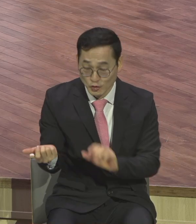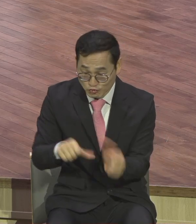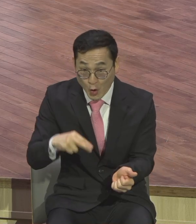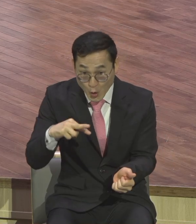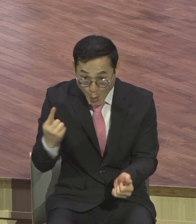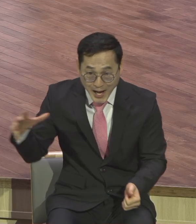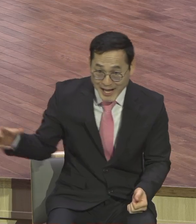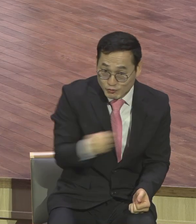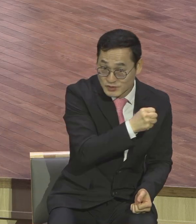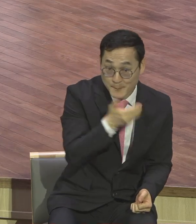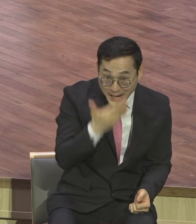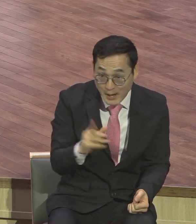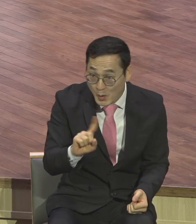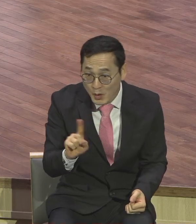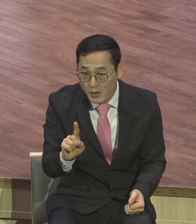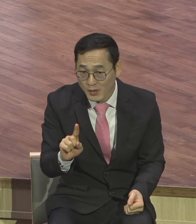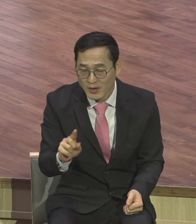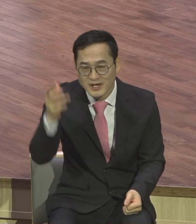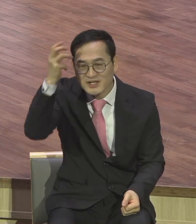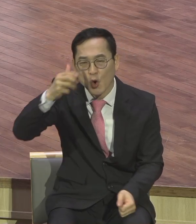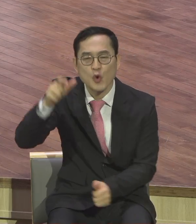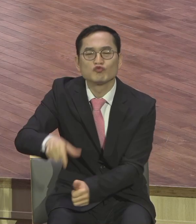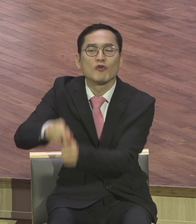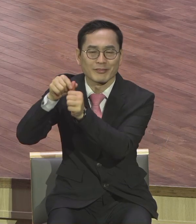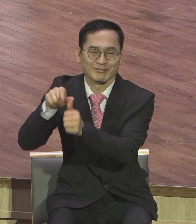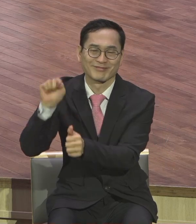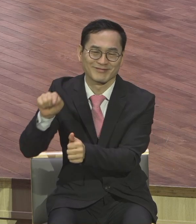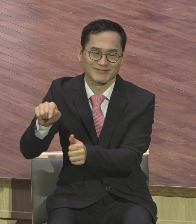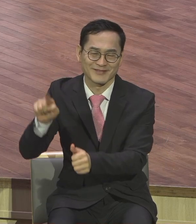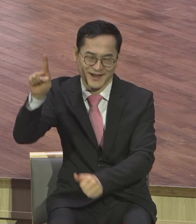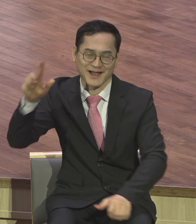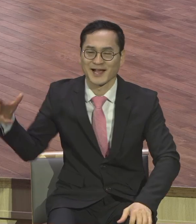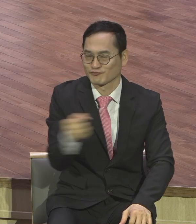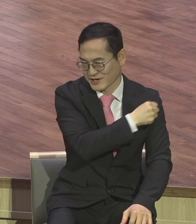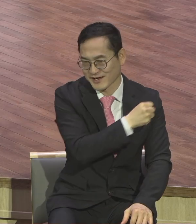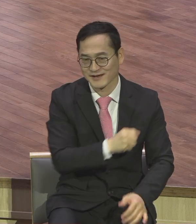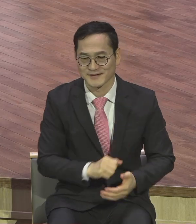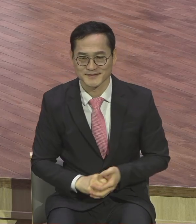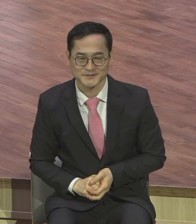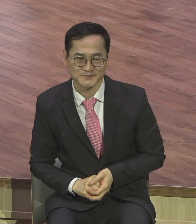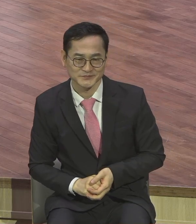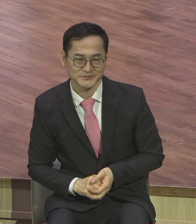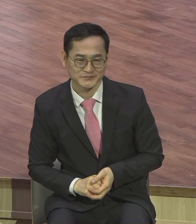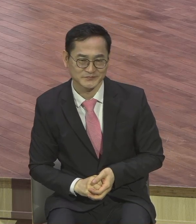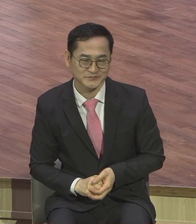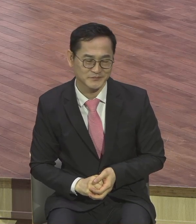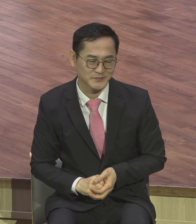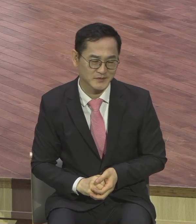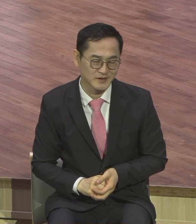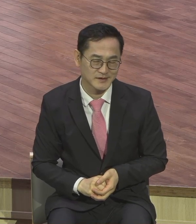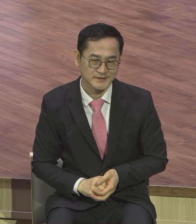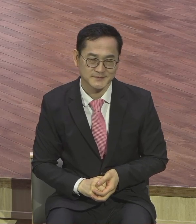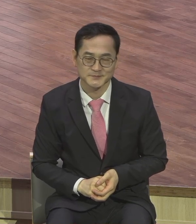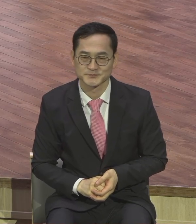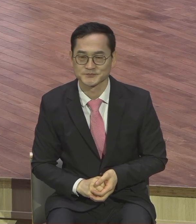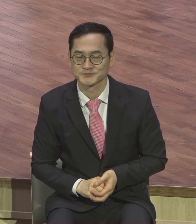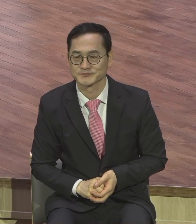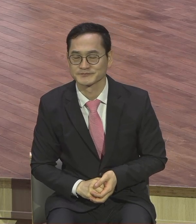이걸 전도 송겨라 아주 쉽게 말하는데요 여기 다 있어요 여러분이 이걸 아셔야 돼요 그래서